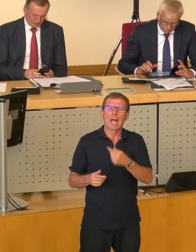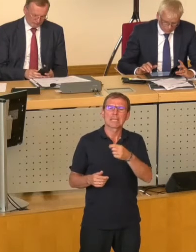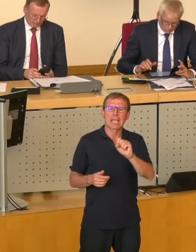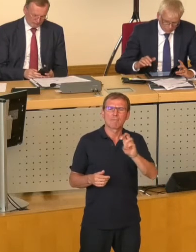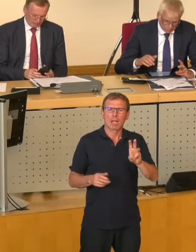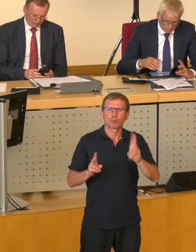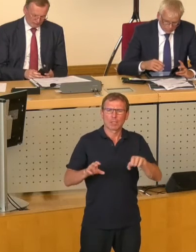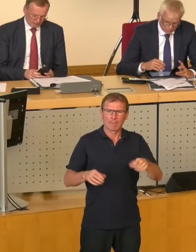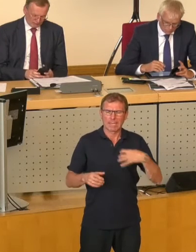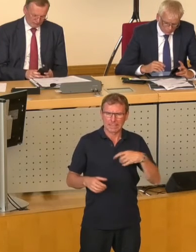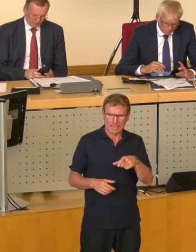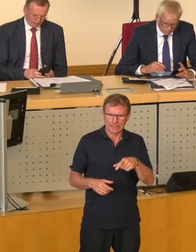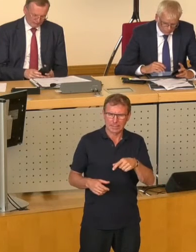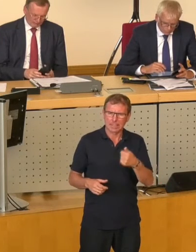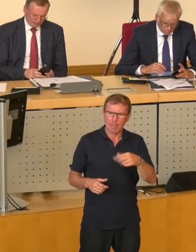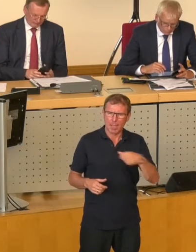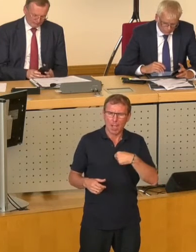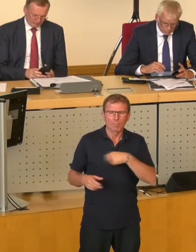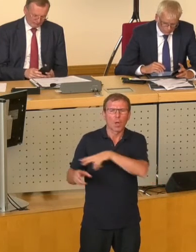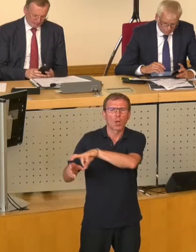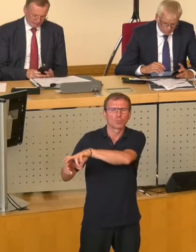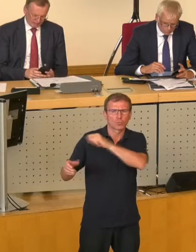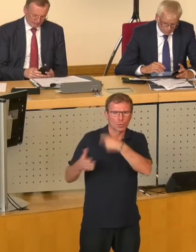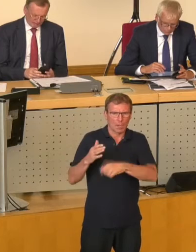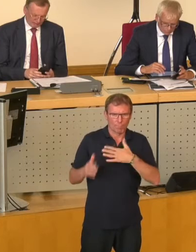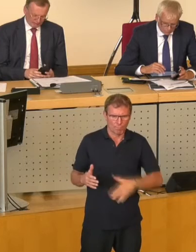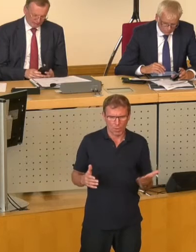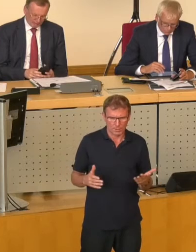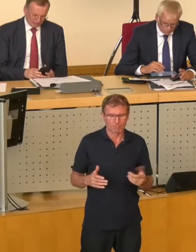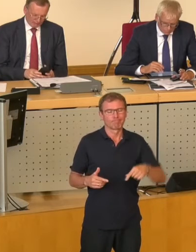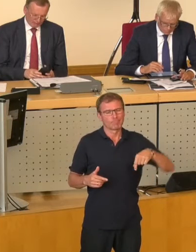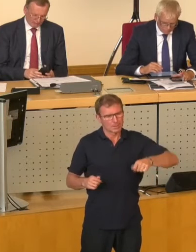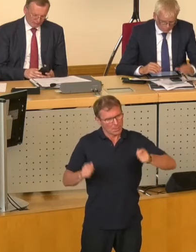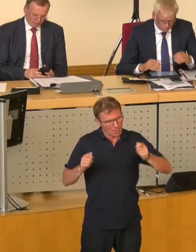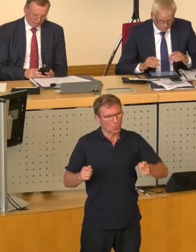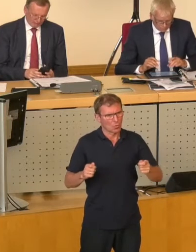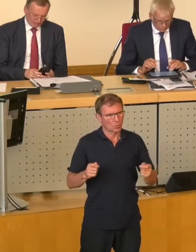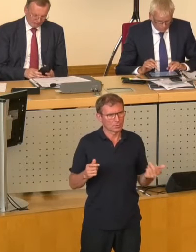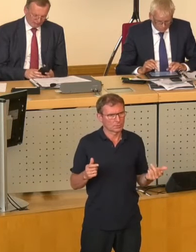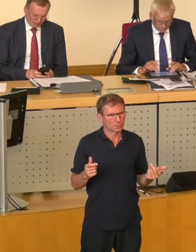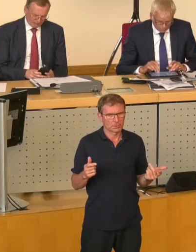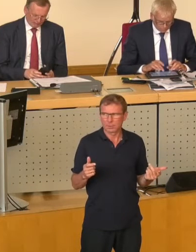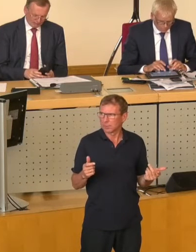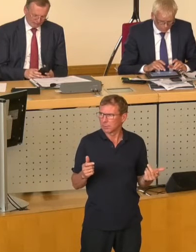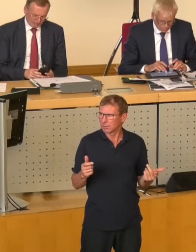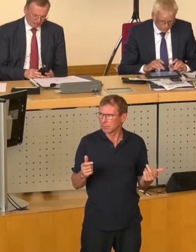Stadtwerke Dresden GmbH und da steigen wir ein in die